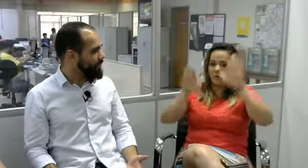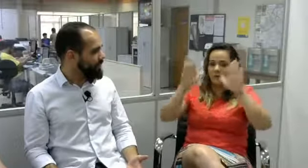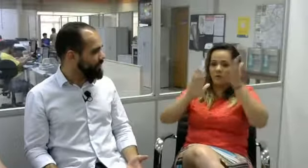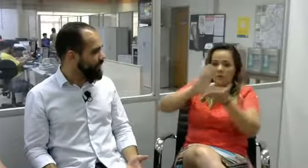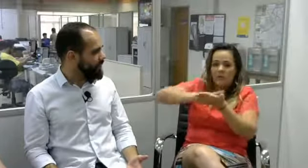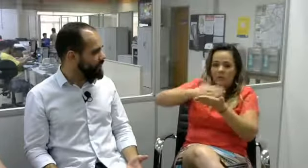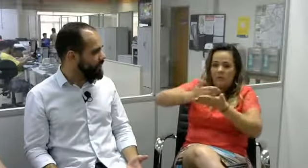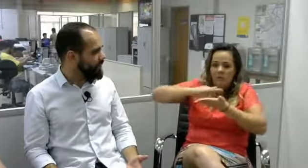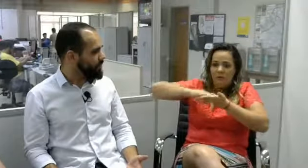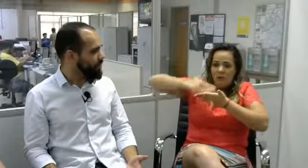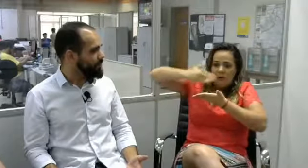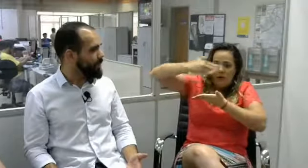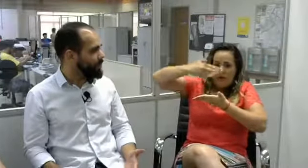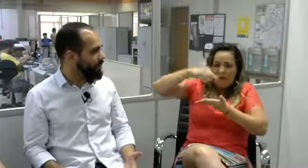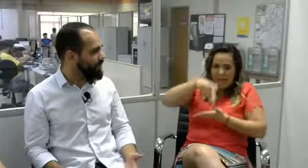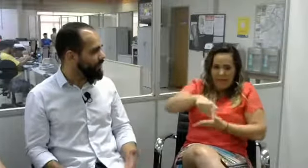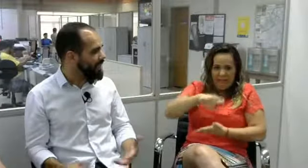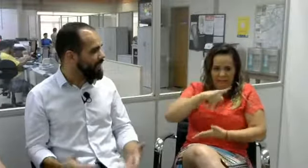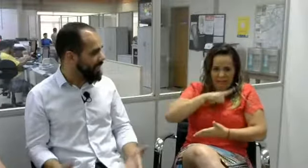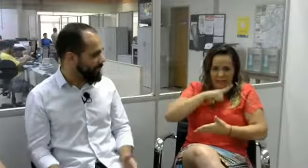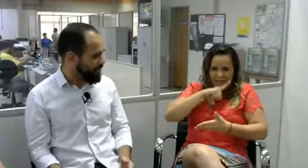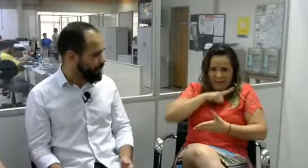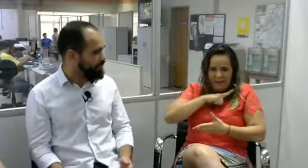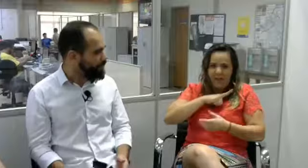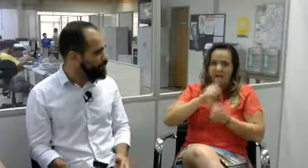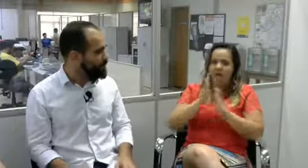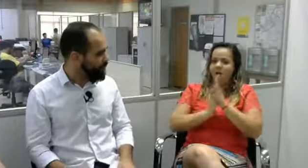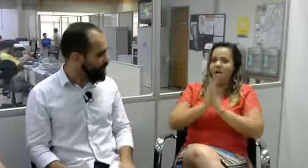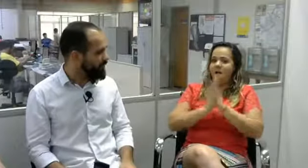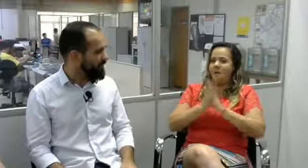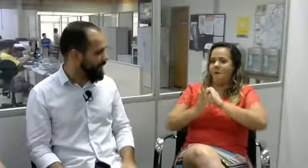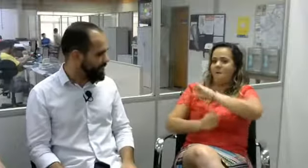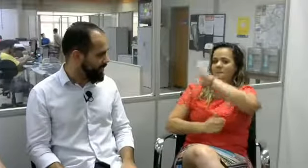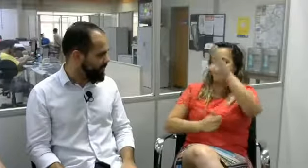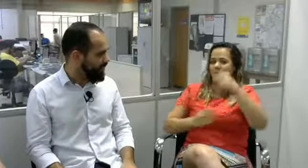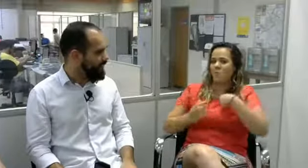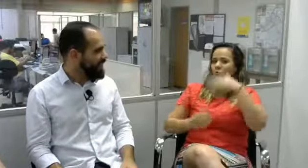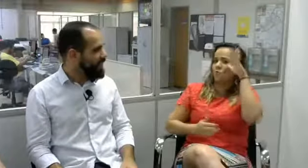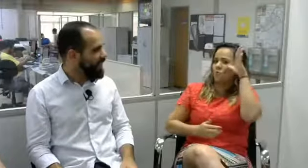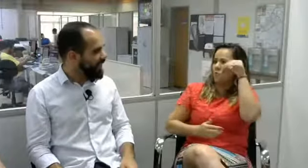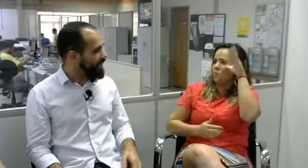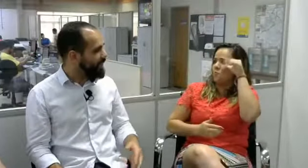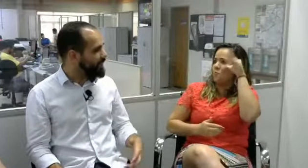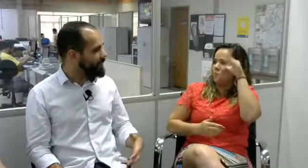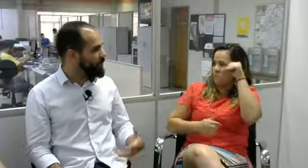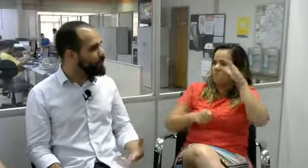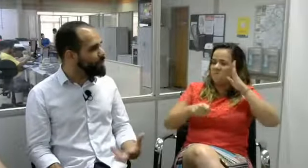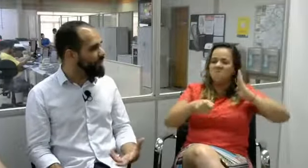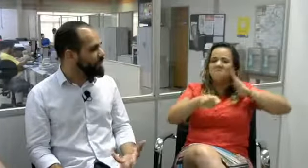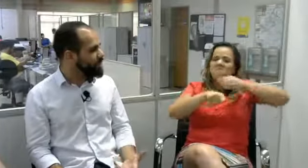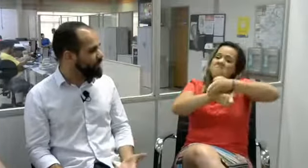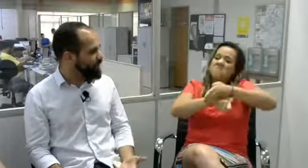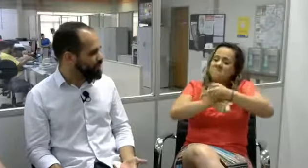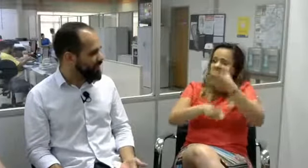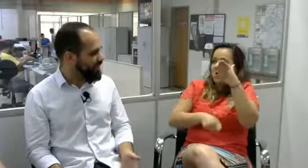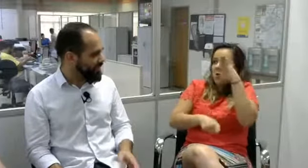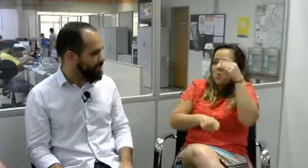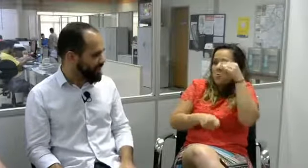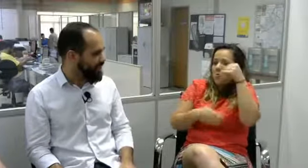vez que nós tivemos a prova em Libras, o vídeo da prova em Libras. E ela ficou muito feliz com isso e quis aproveitar.